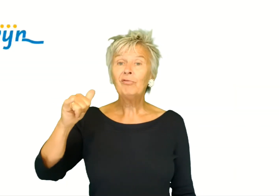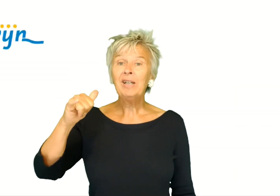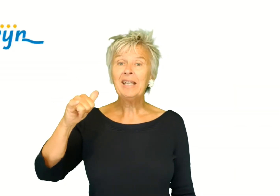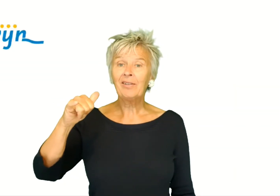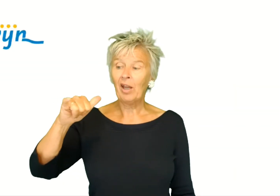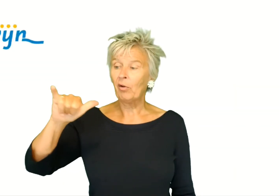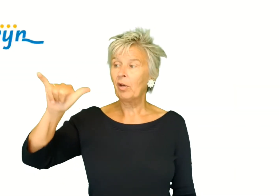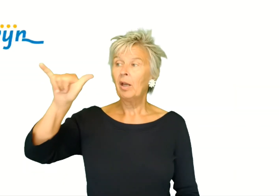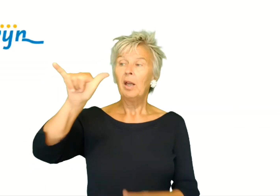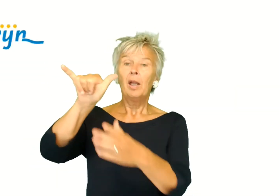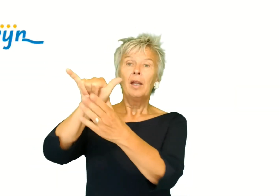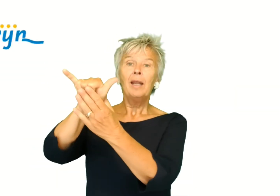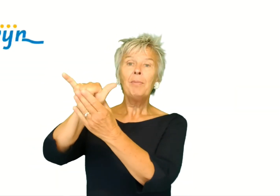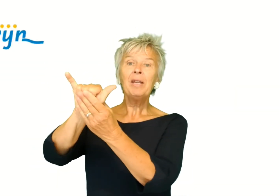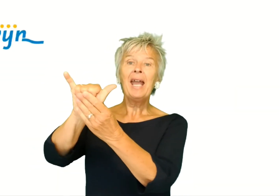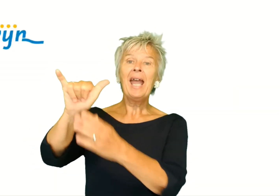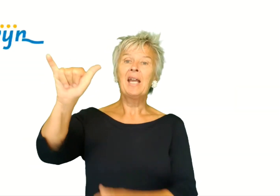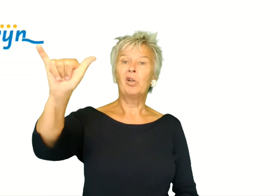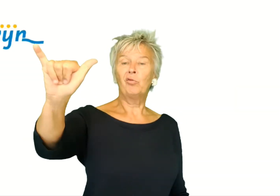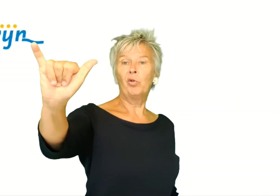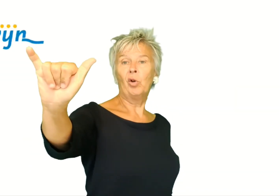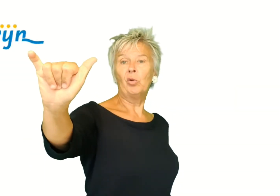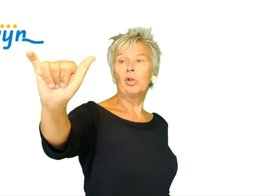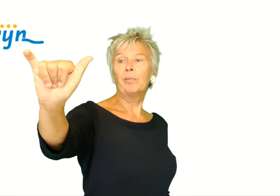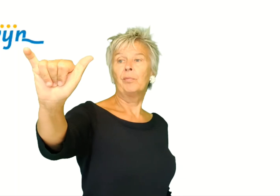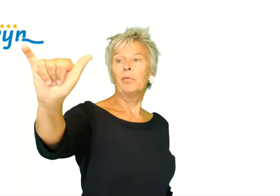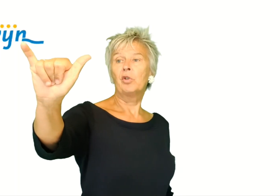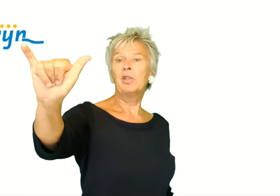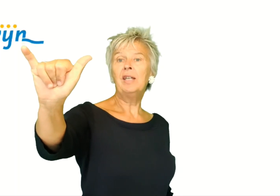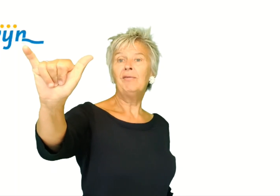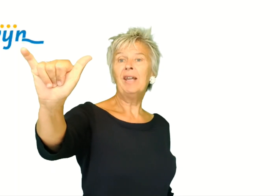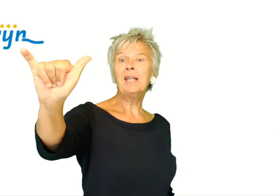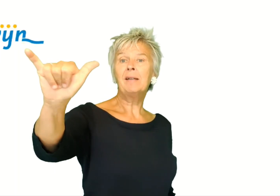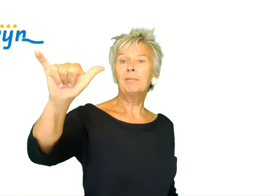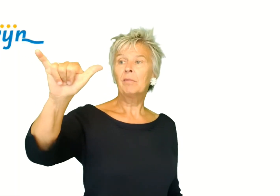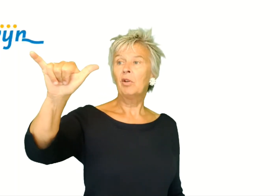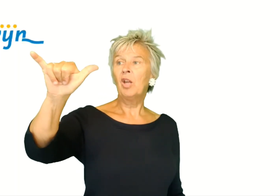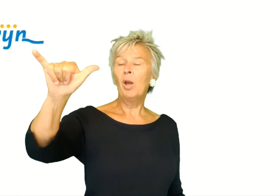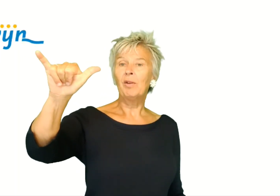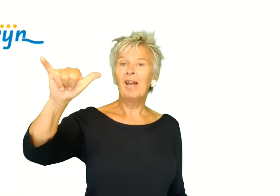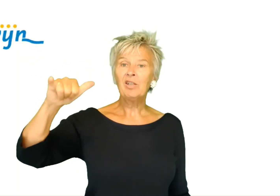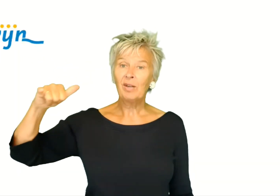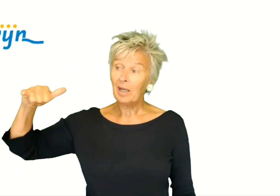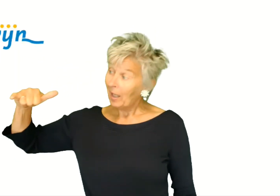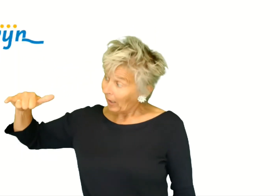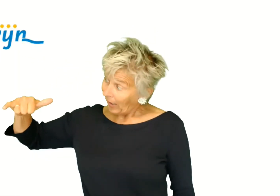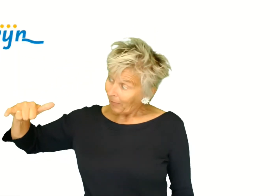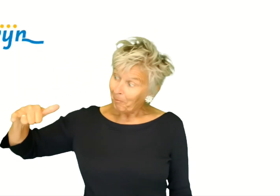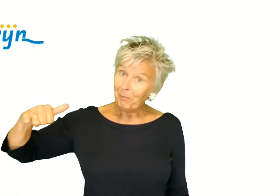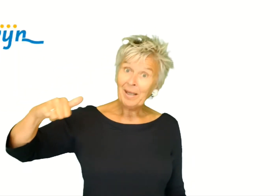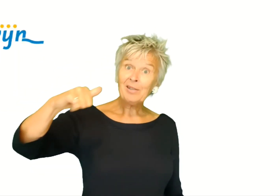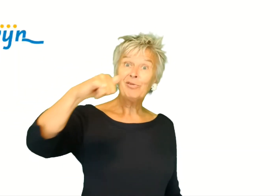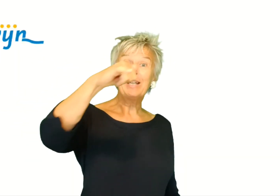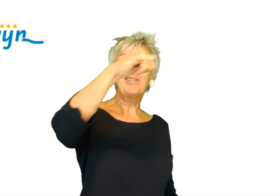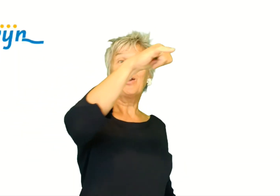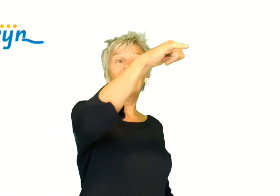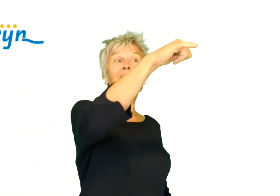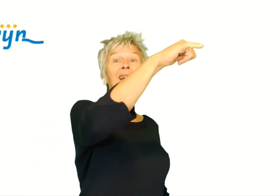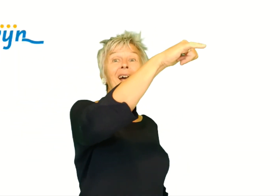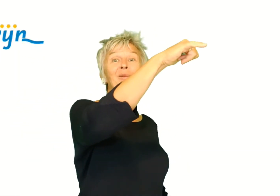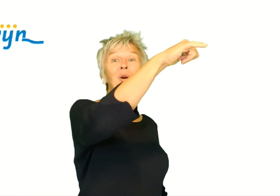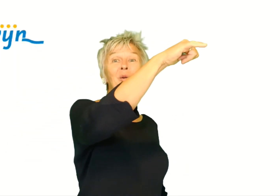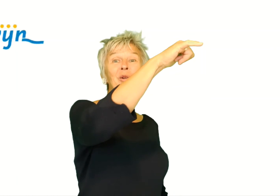met het vliegtuig. Daar heb je de ei-hand voor nodig. Dus drie weg. Duim en de wijsvinger. Met het